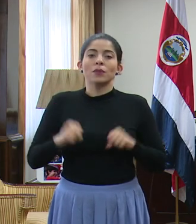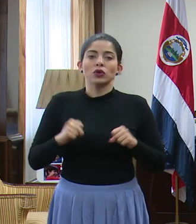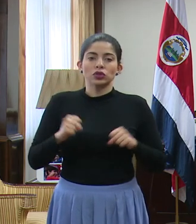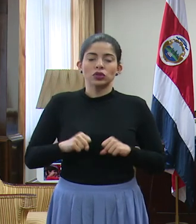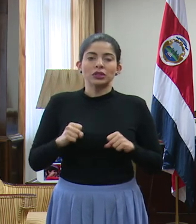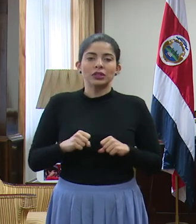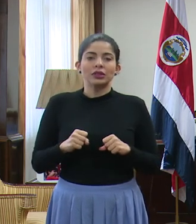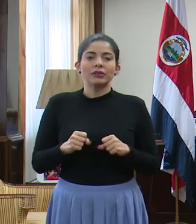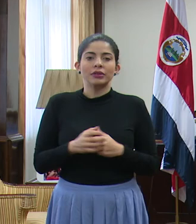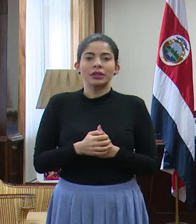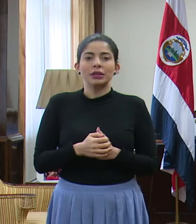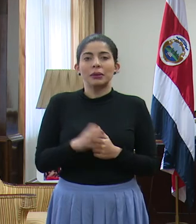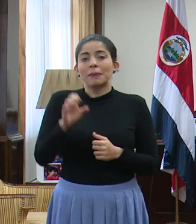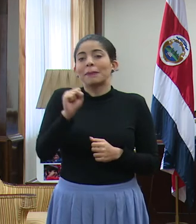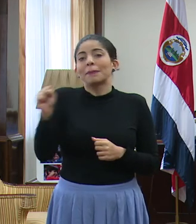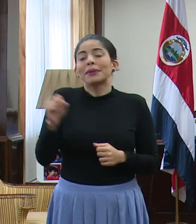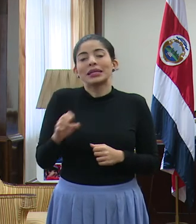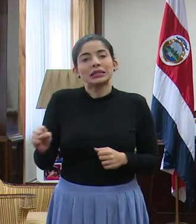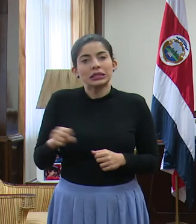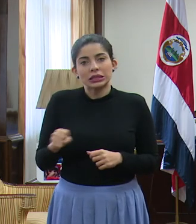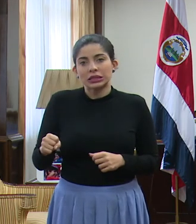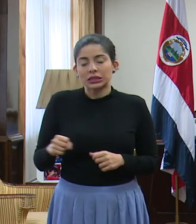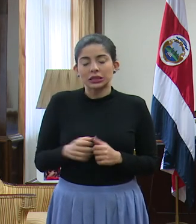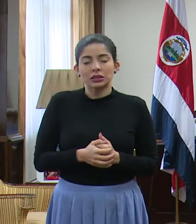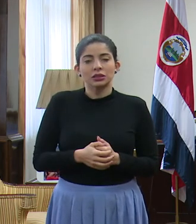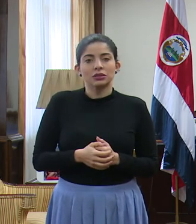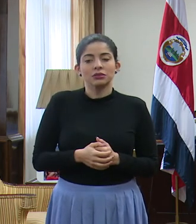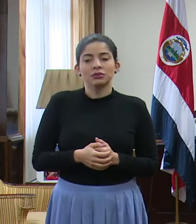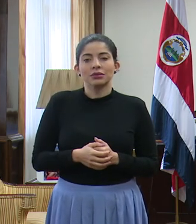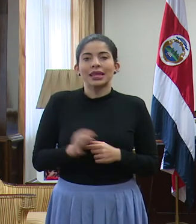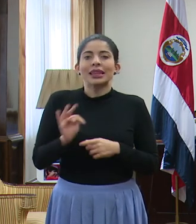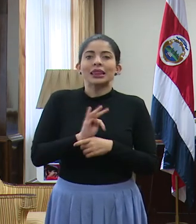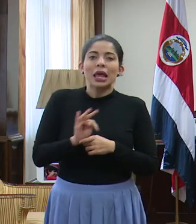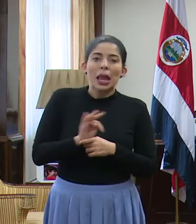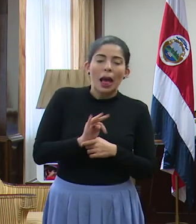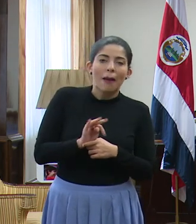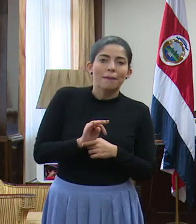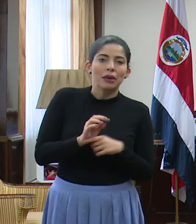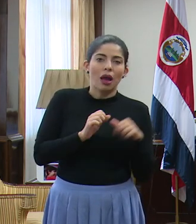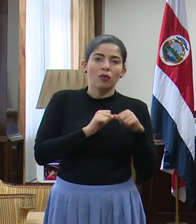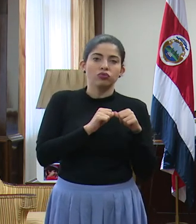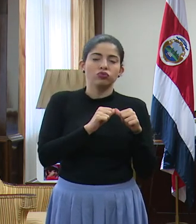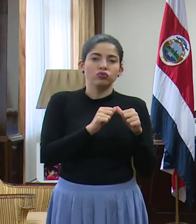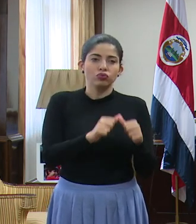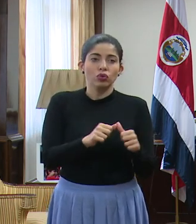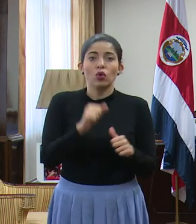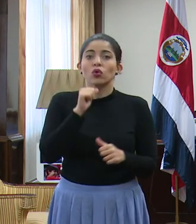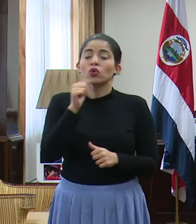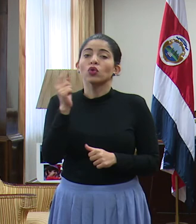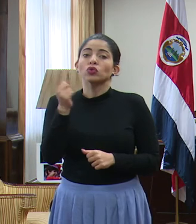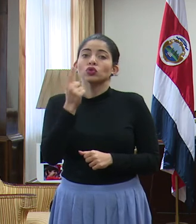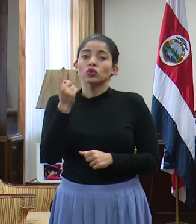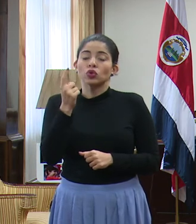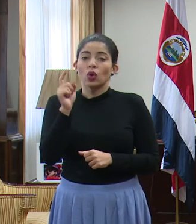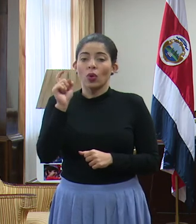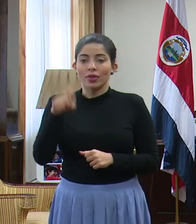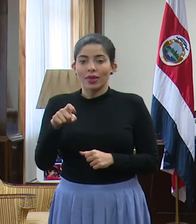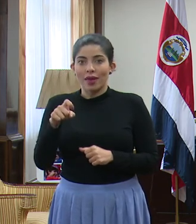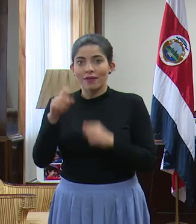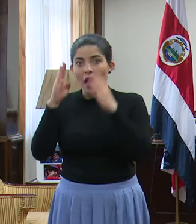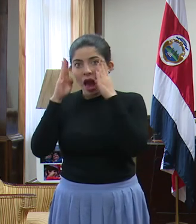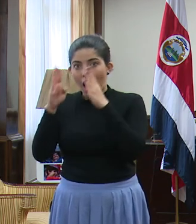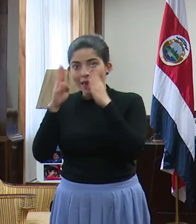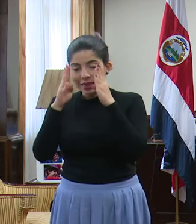significar meses de terapia continuada. No solamente tenemos que atender